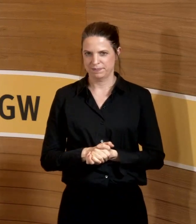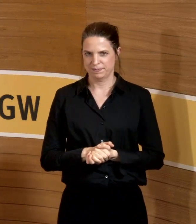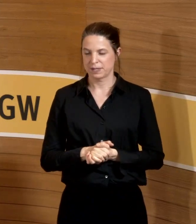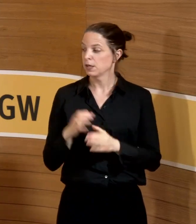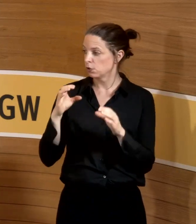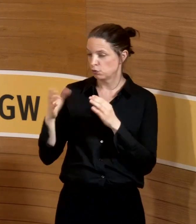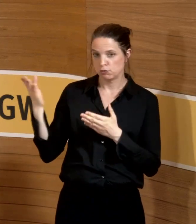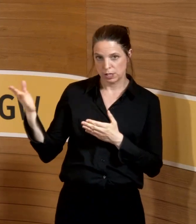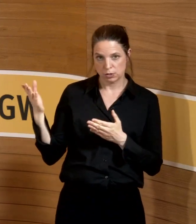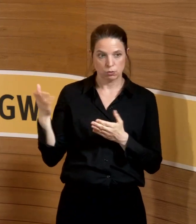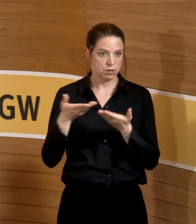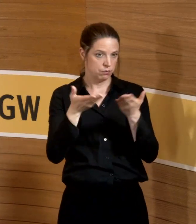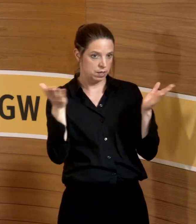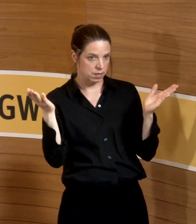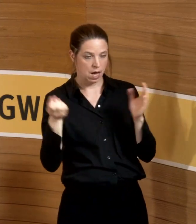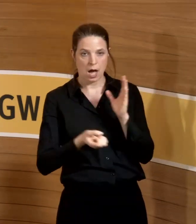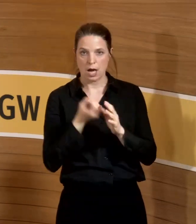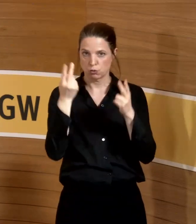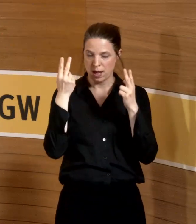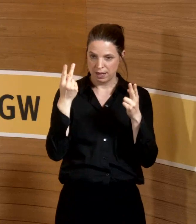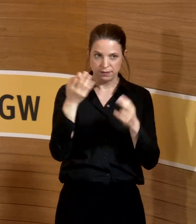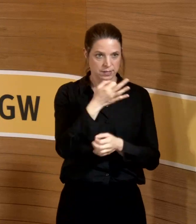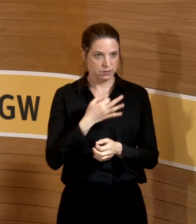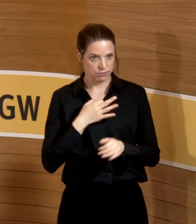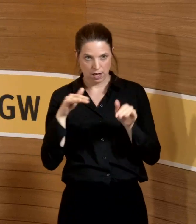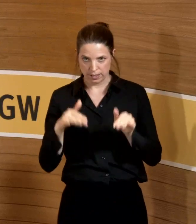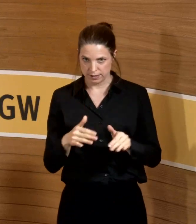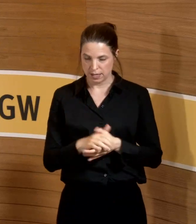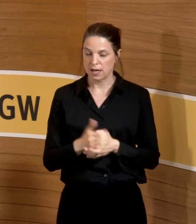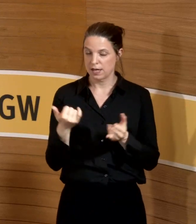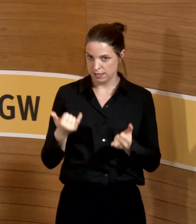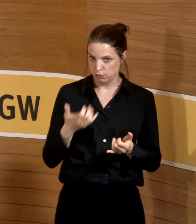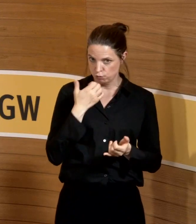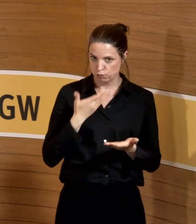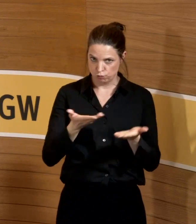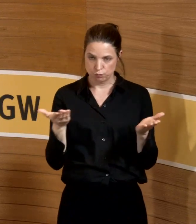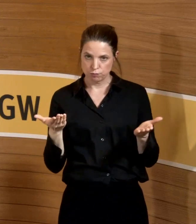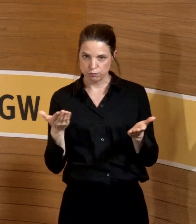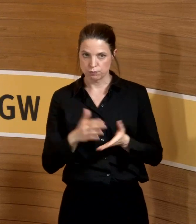Chat oder bei Ihnen eine aktuelle wichtige Frage zu dem Thema, die Sie mir jetzt stellen wollen?